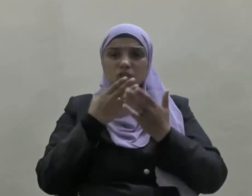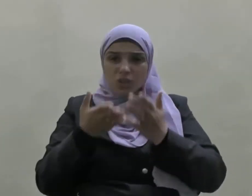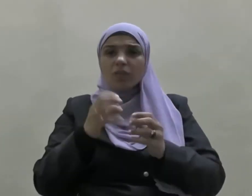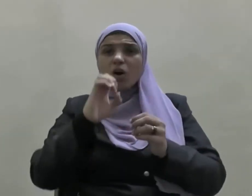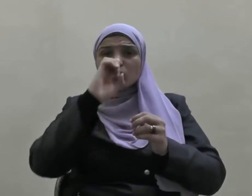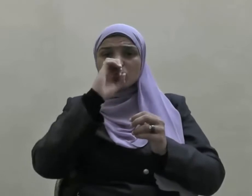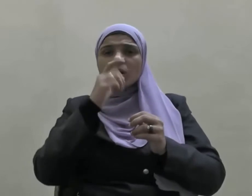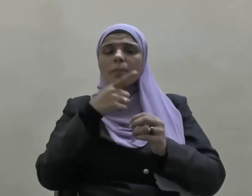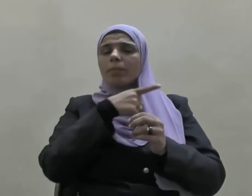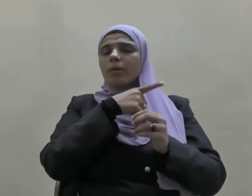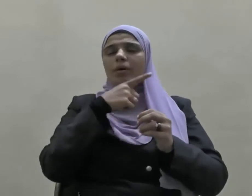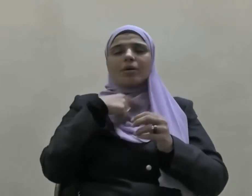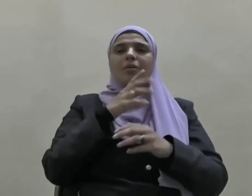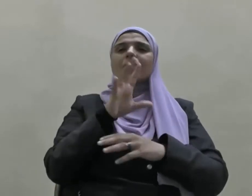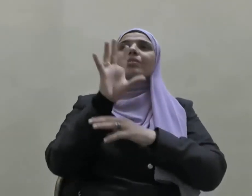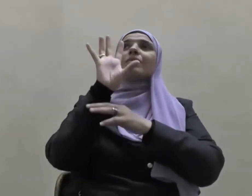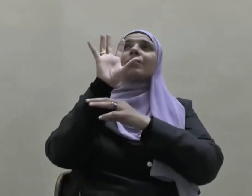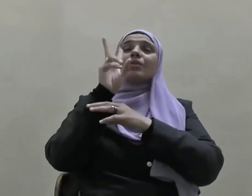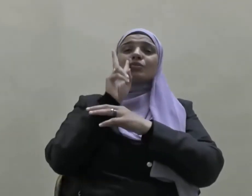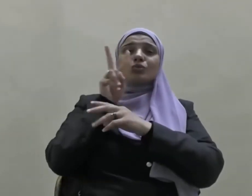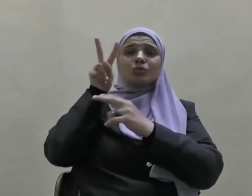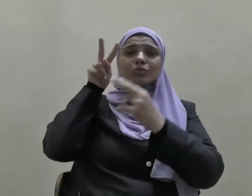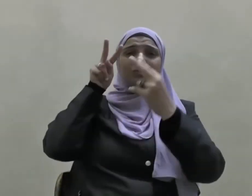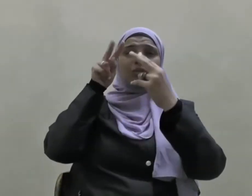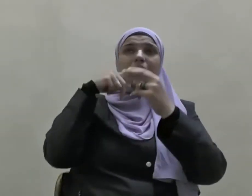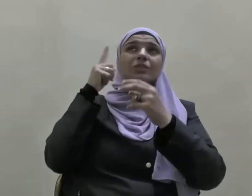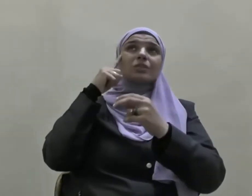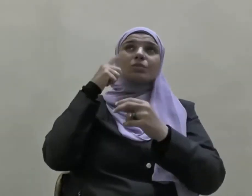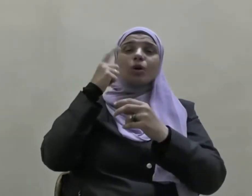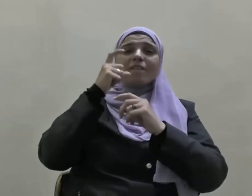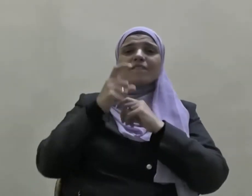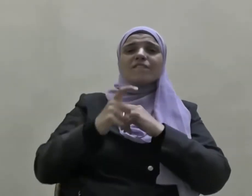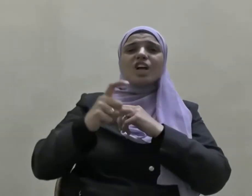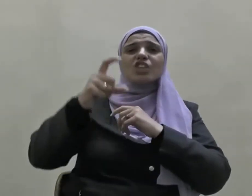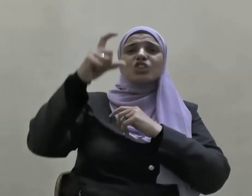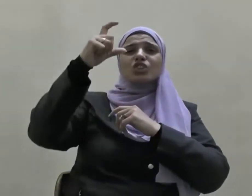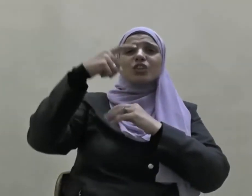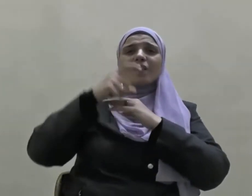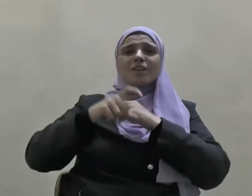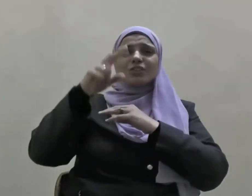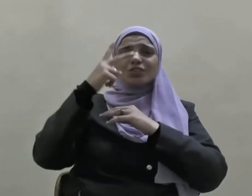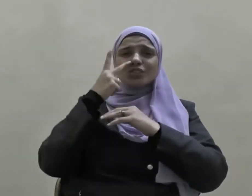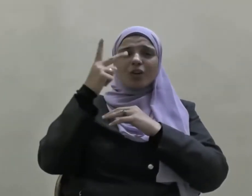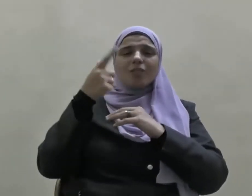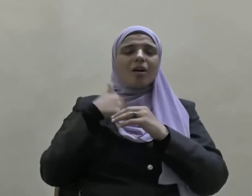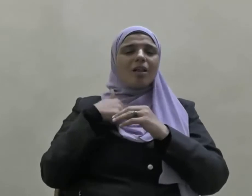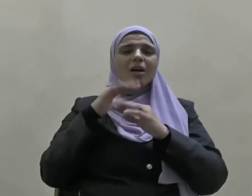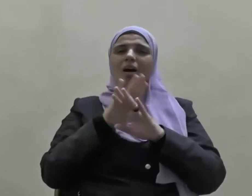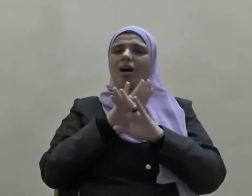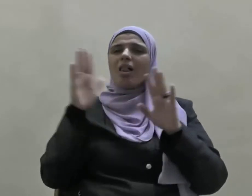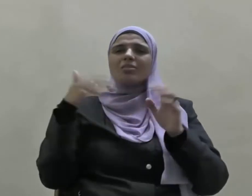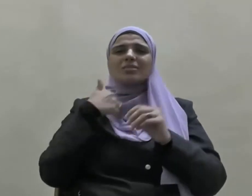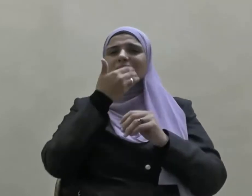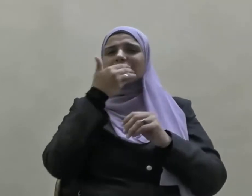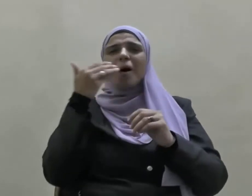عذب فرفع رأسه فنظر إلى الفجر فقال إني قد أصبحت